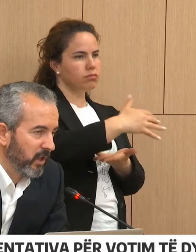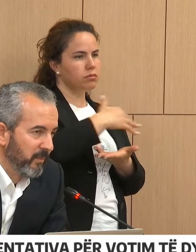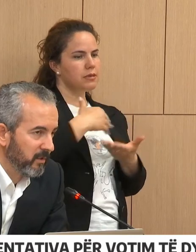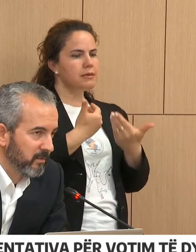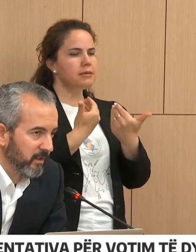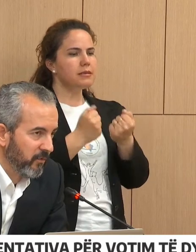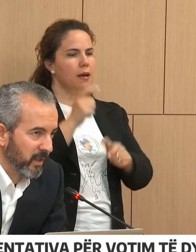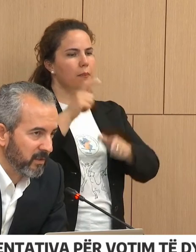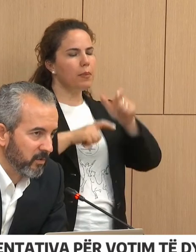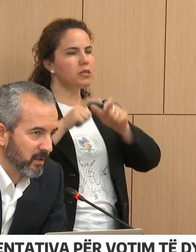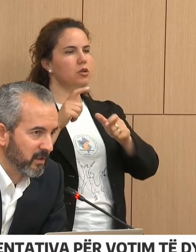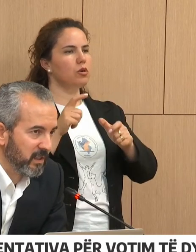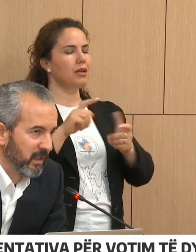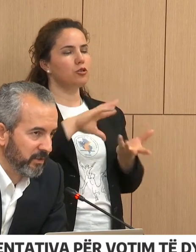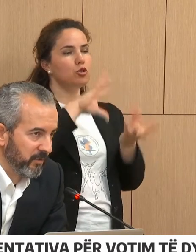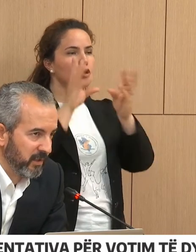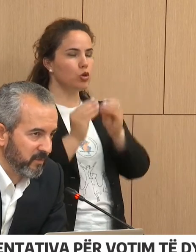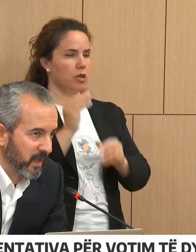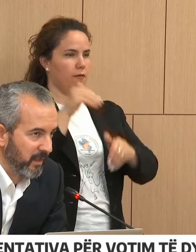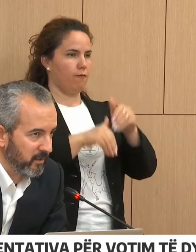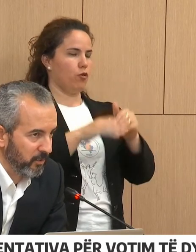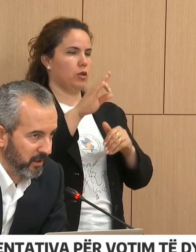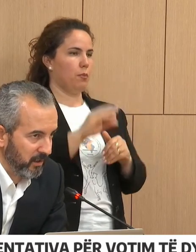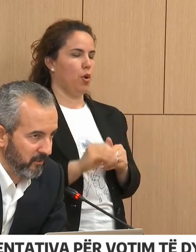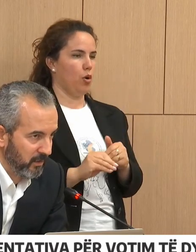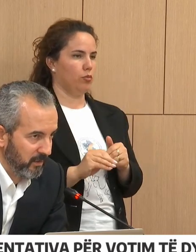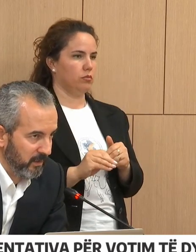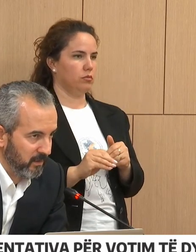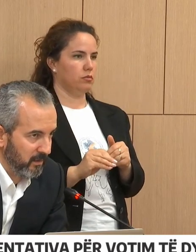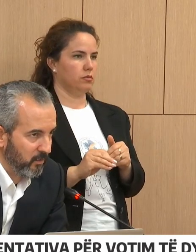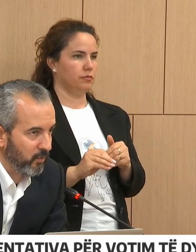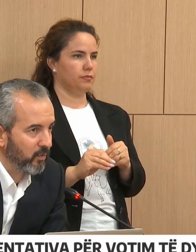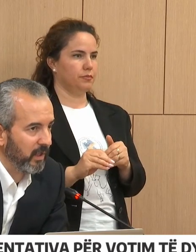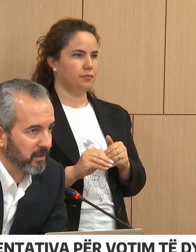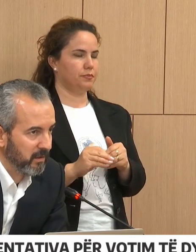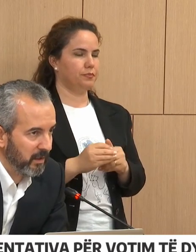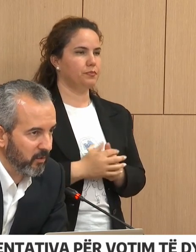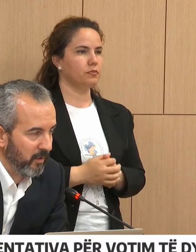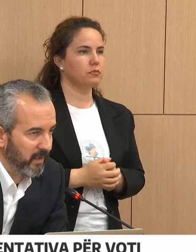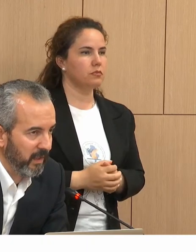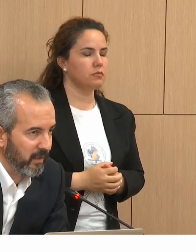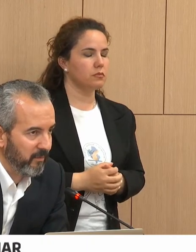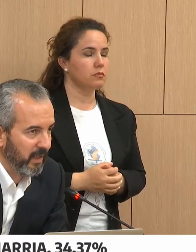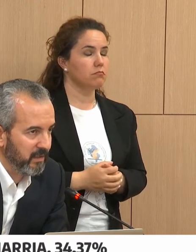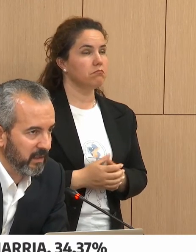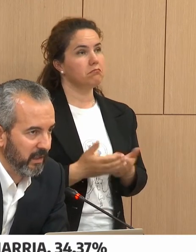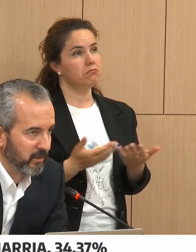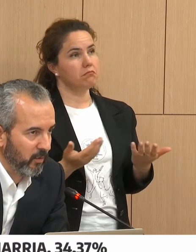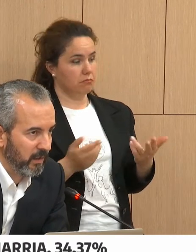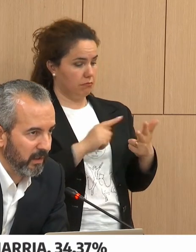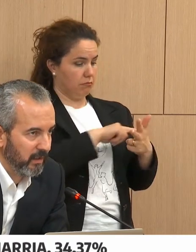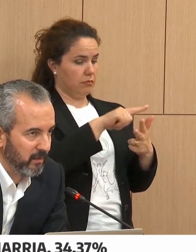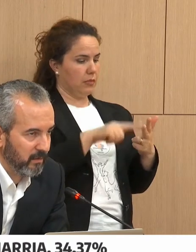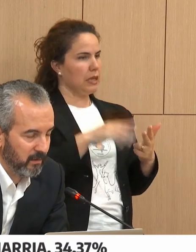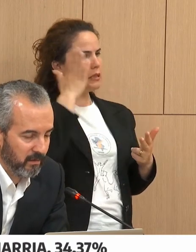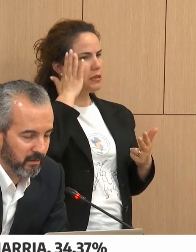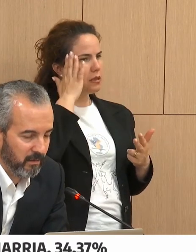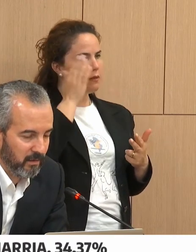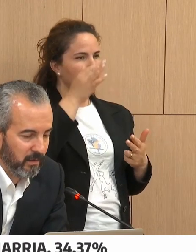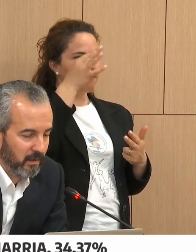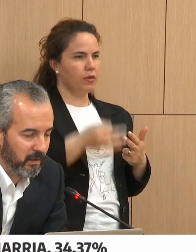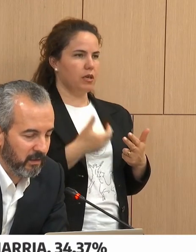ne nuk kemi informacion se si ka qënë pjesmarin në këto qëndrat e votimit ku nuk kanë qënë të lidura me pajisën elektronike